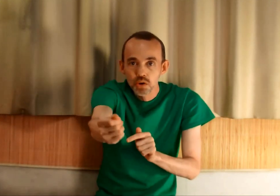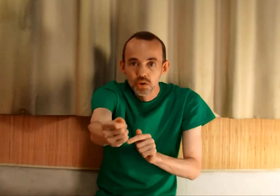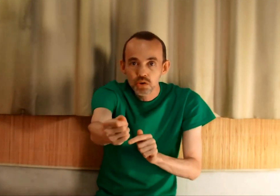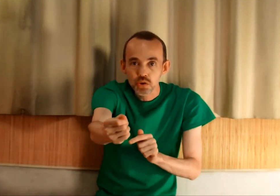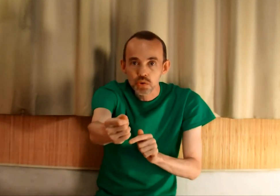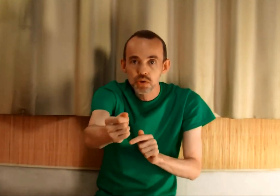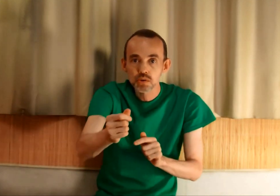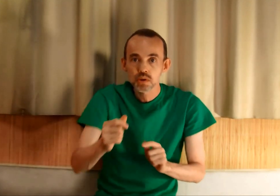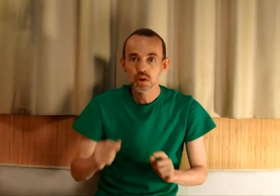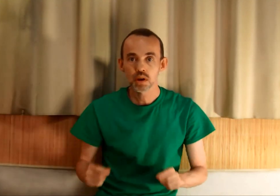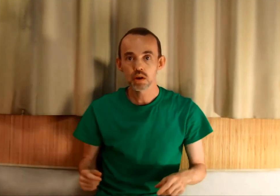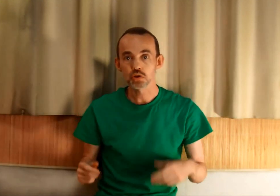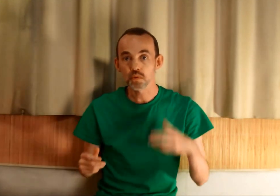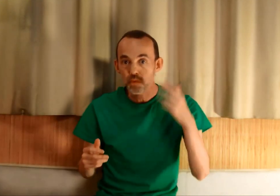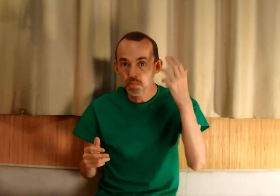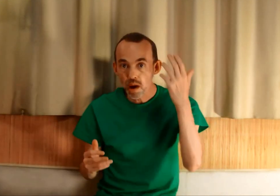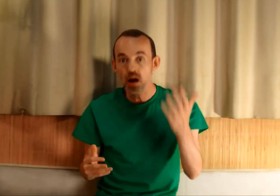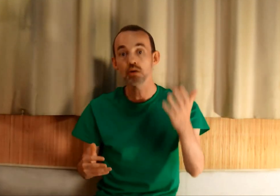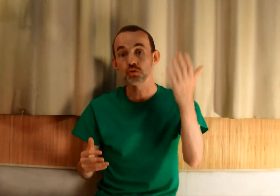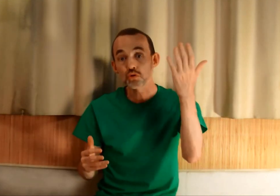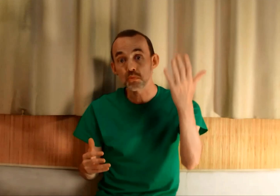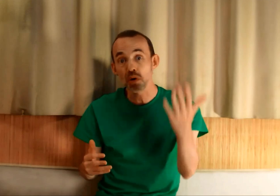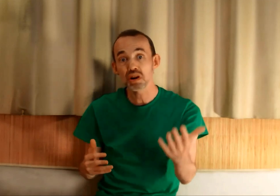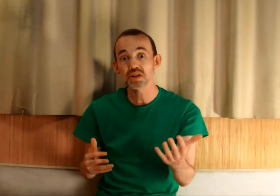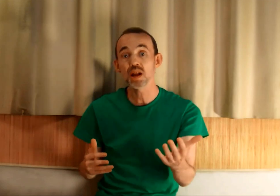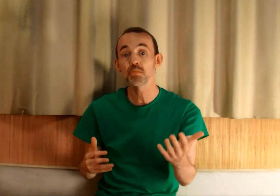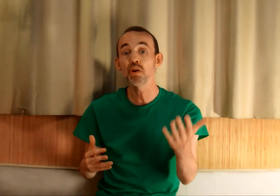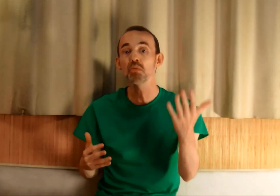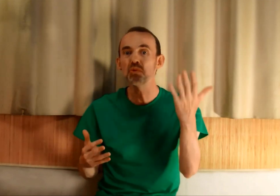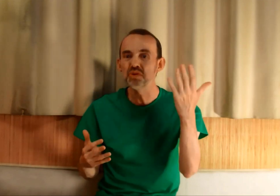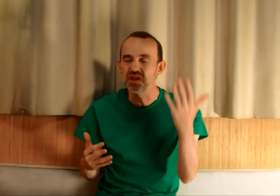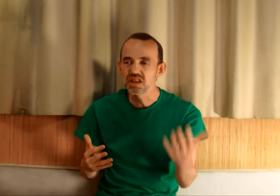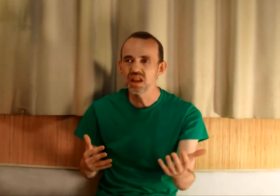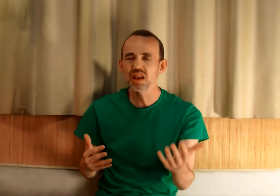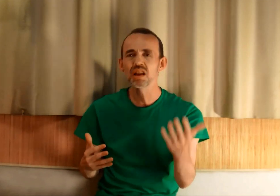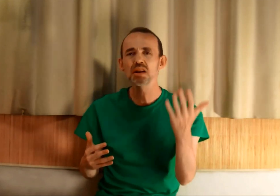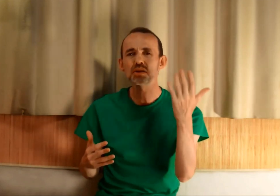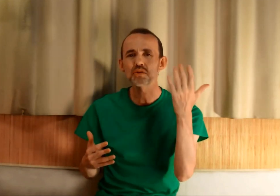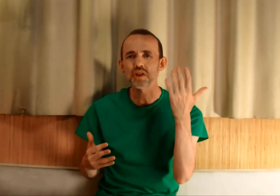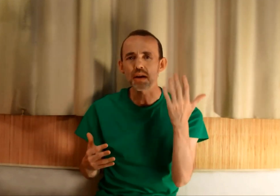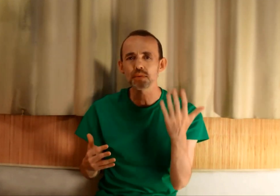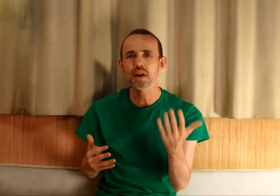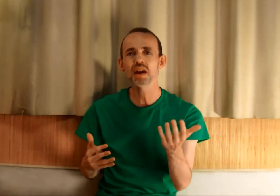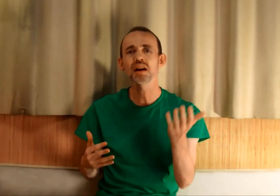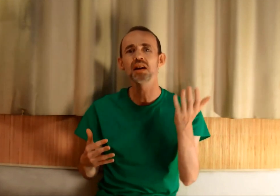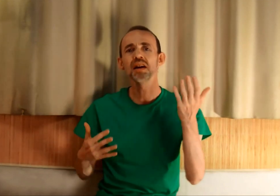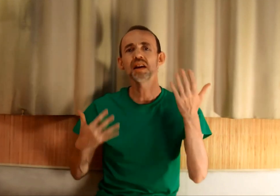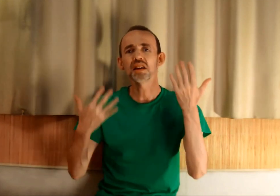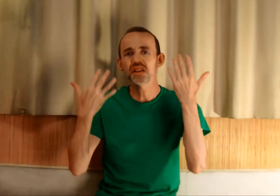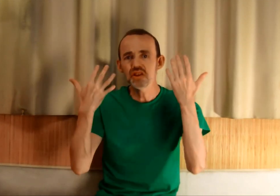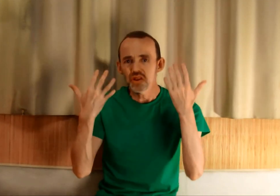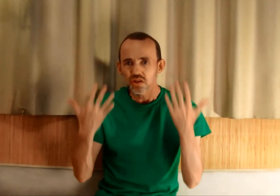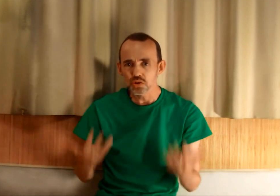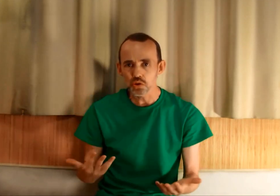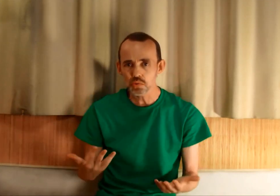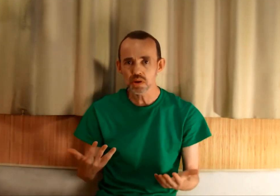que j'ose. Je ne vais pas justement laisser la peur me dicter ce que j'ai à faire et qui je suis.